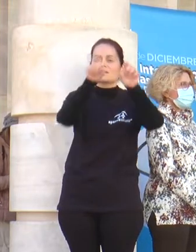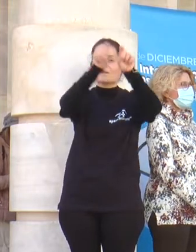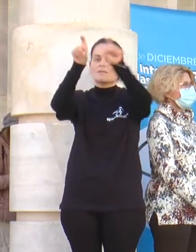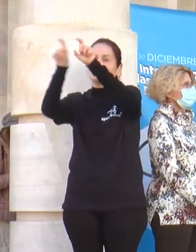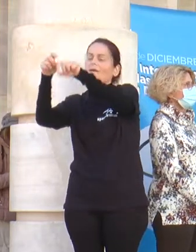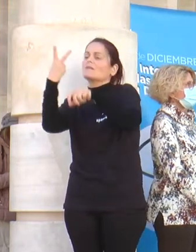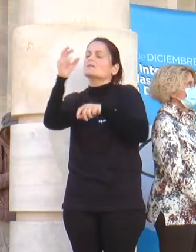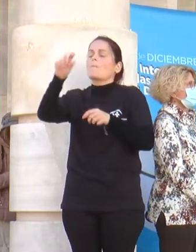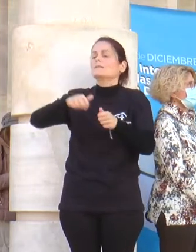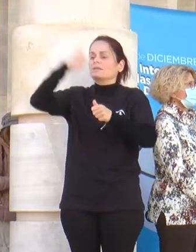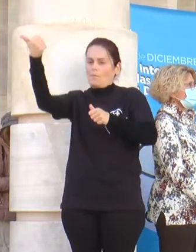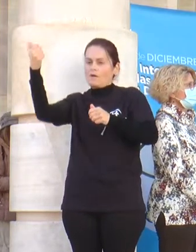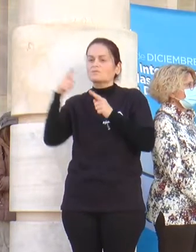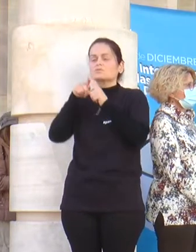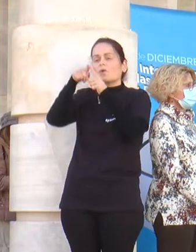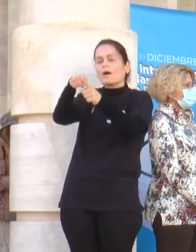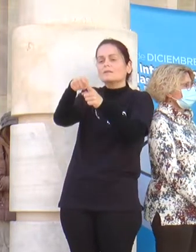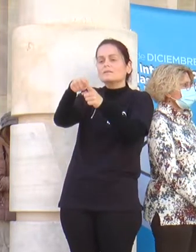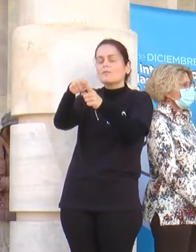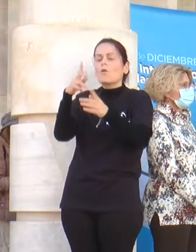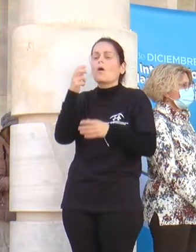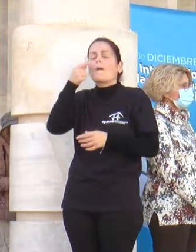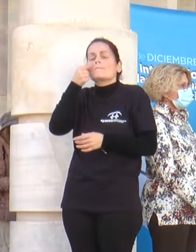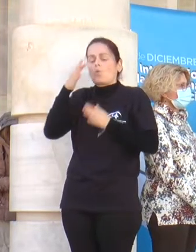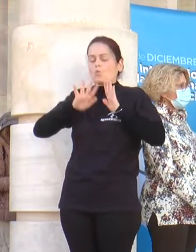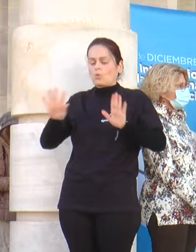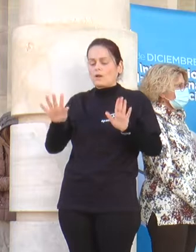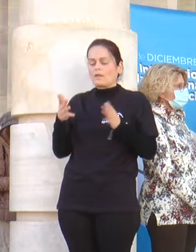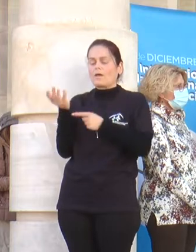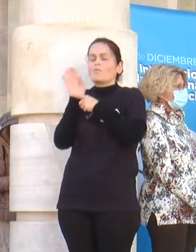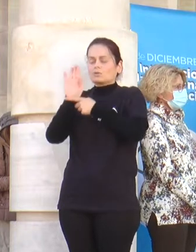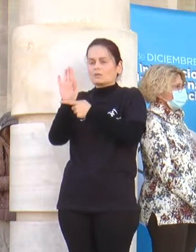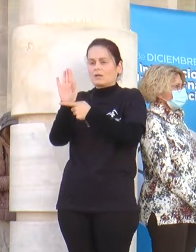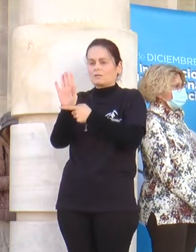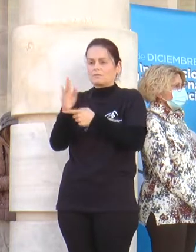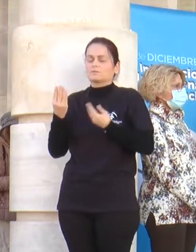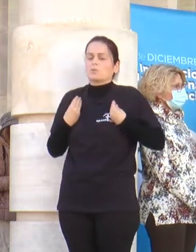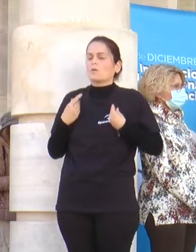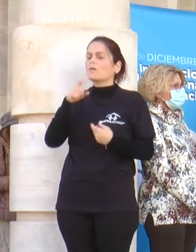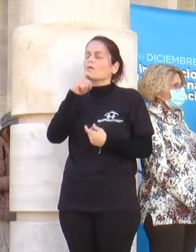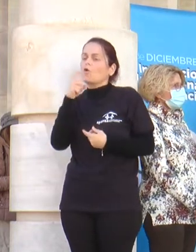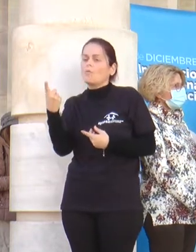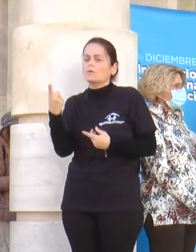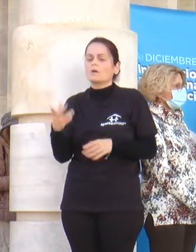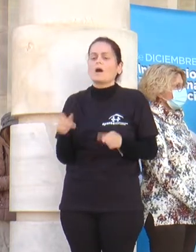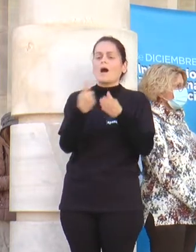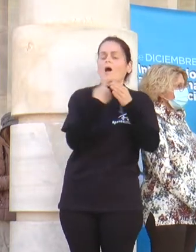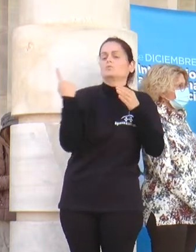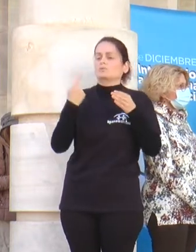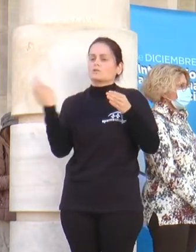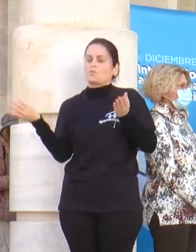con el objetivo de mostrar la realidad de todas las personas con discapacidad de Cartagena. Aportación de autismo somos todos.